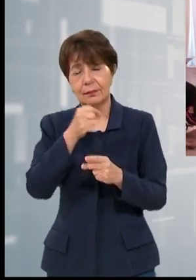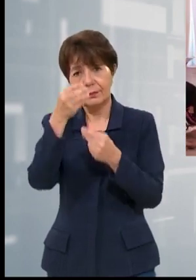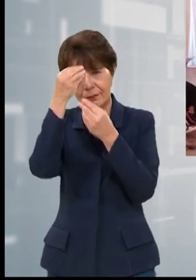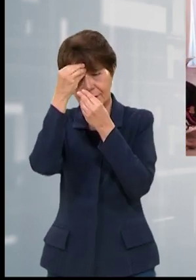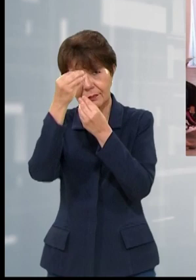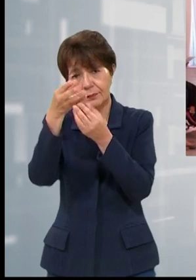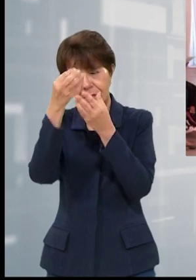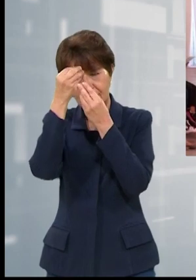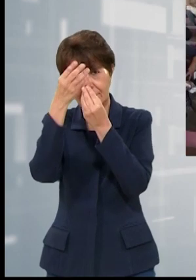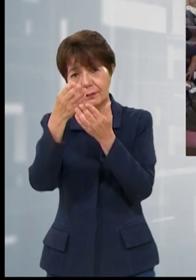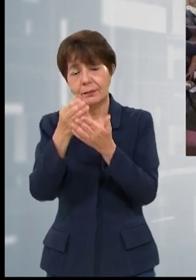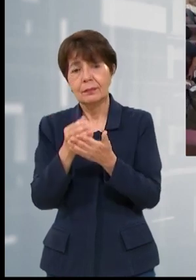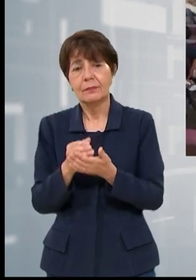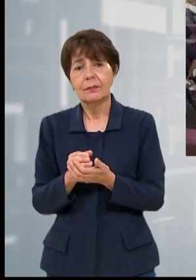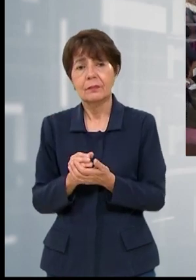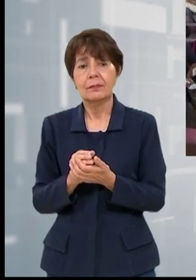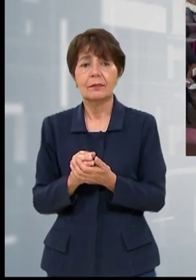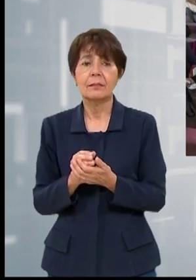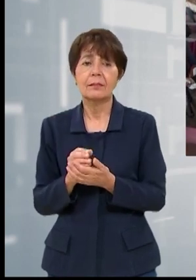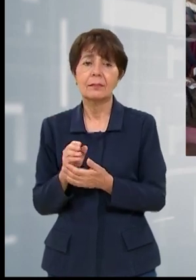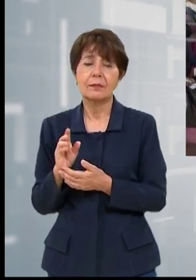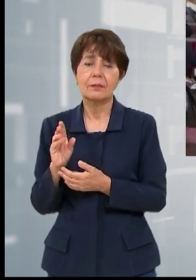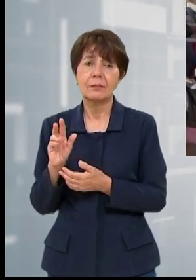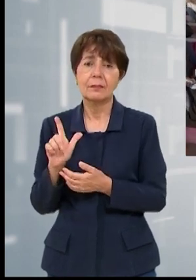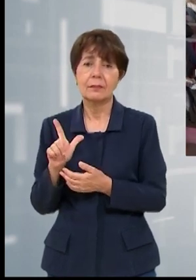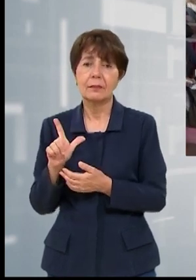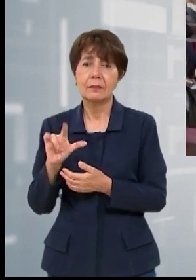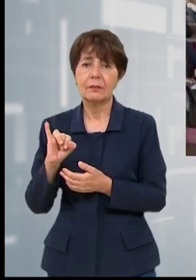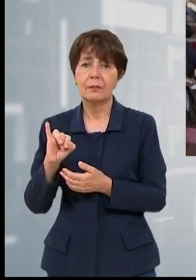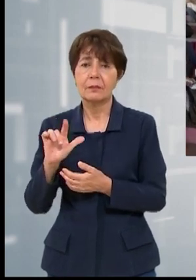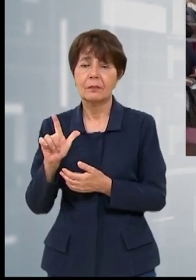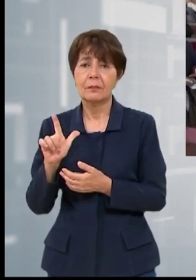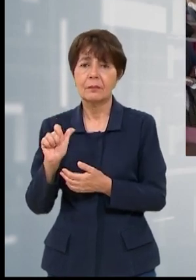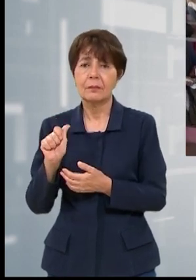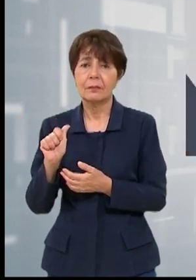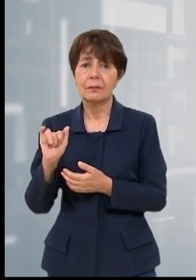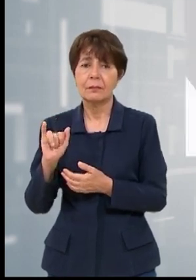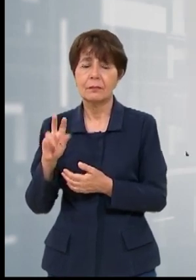Con imágenes de Nelson Montes, les informó Lilian Flores.